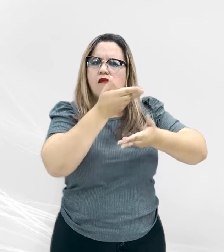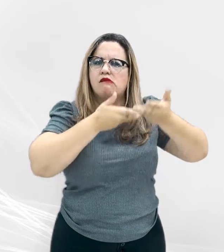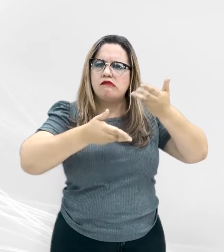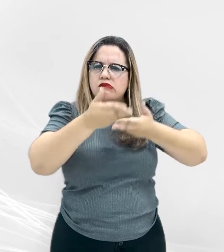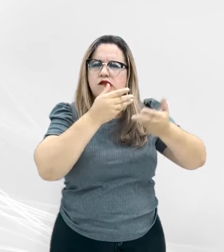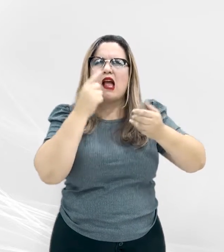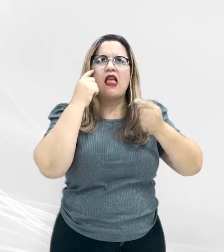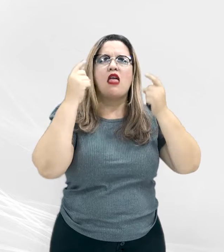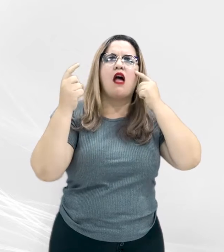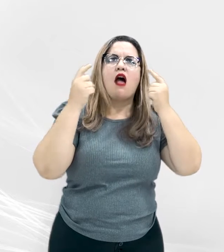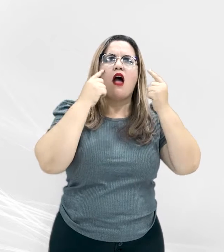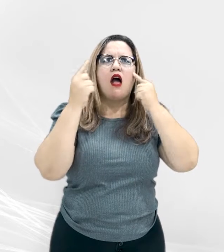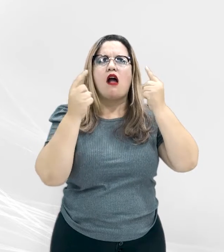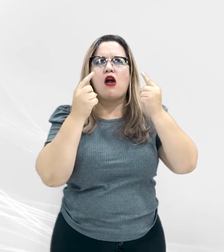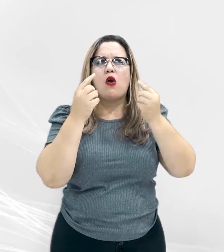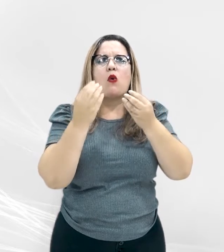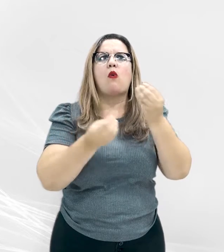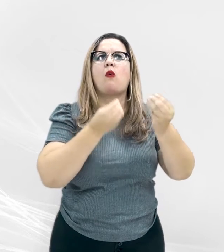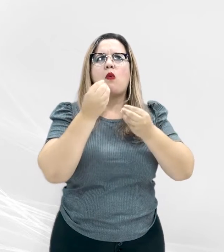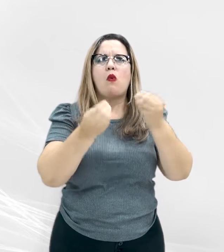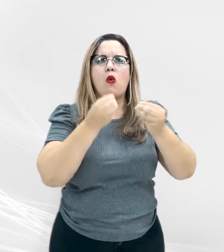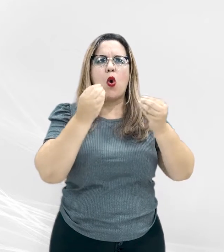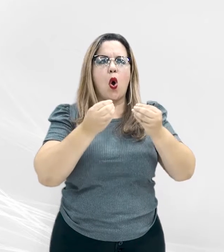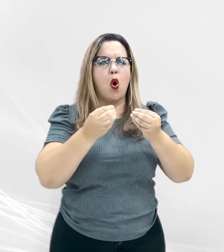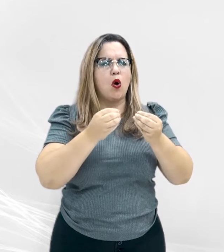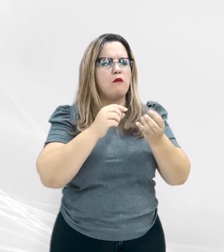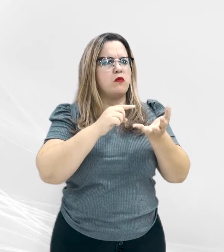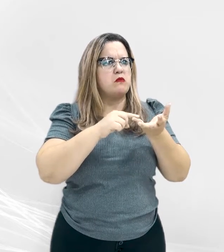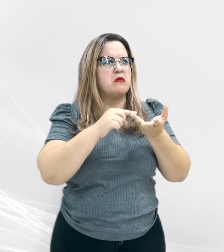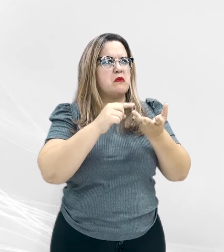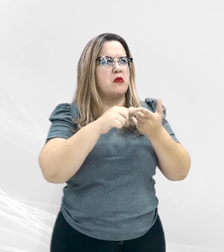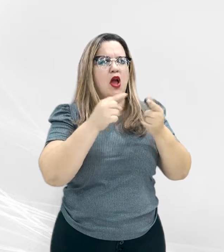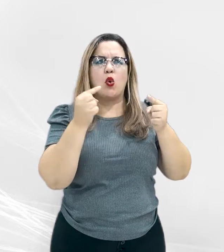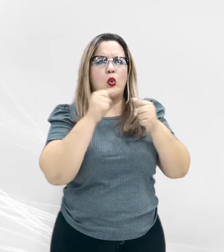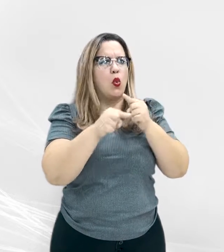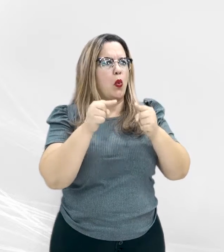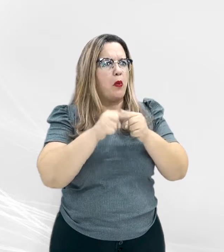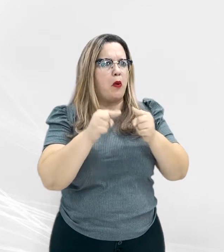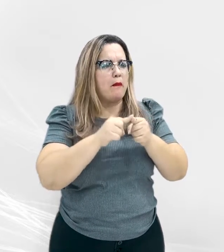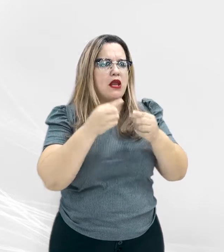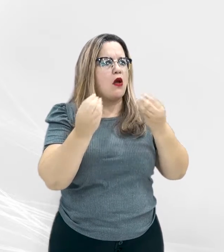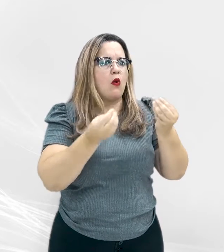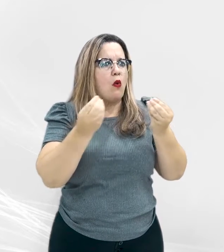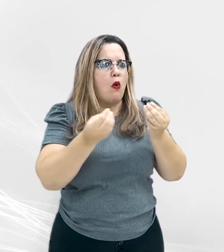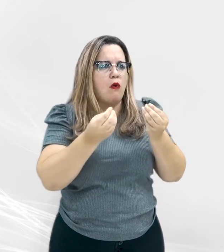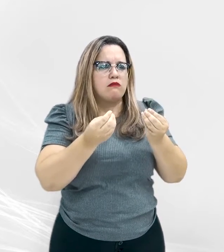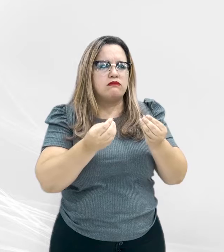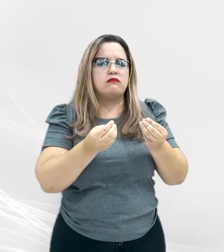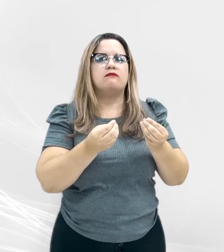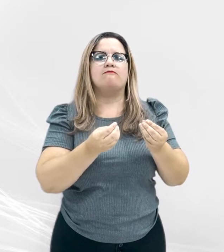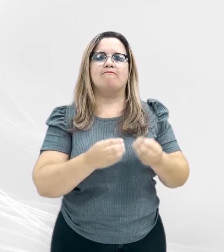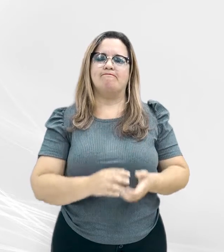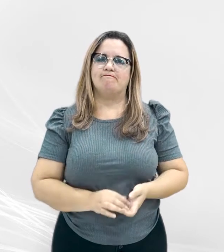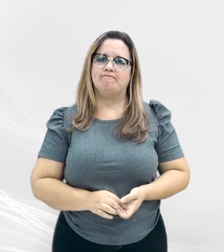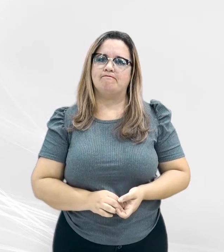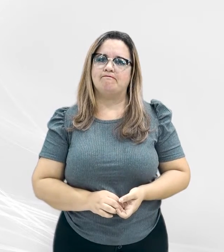responsável de ideias e na ponderação sobre os posicionamentos divergentes que visem ao aperfeiçoamento de seus institutos.